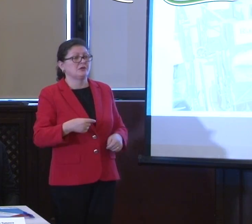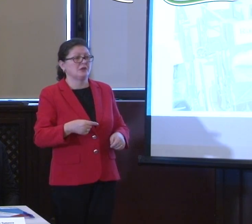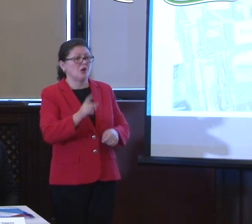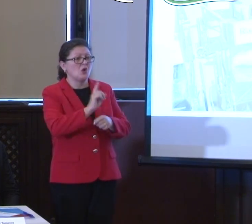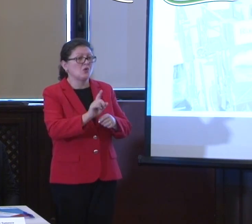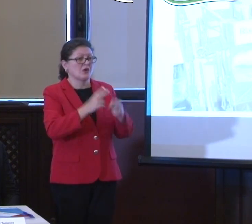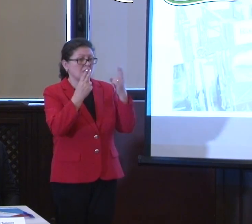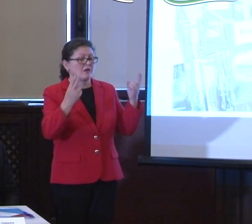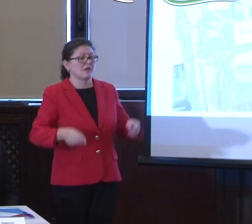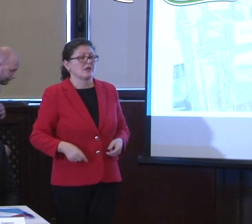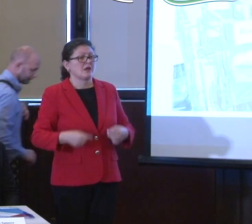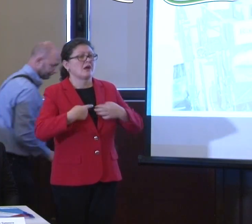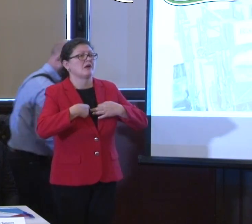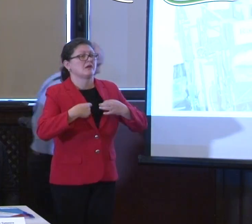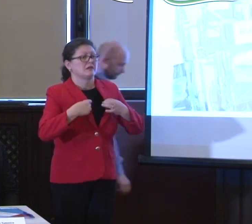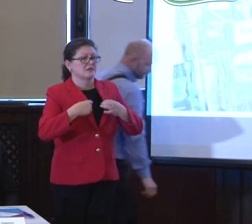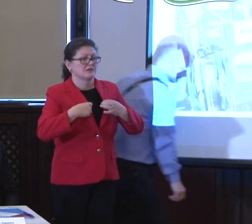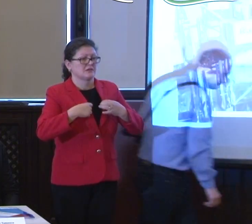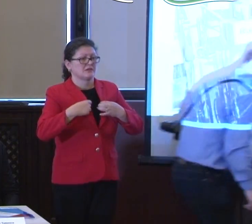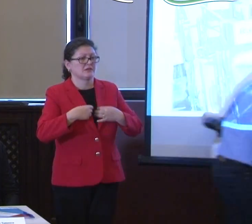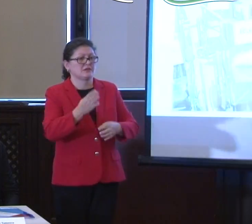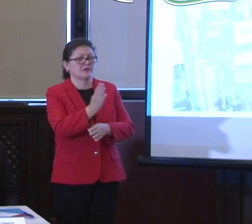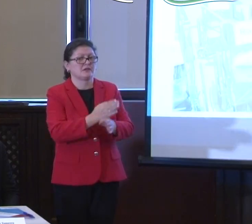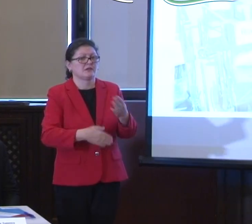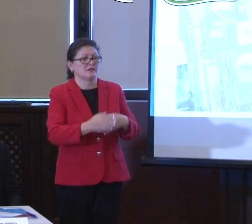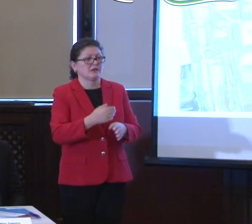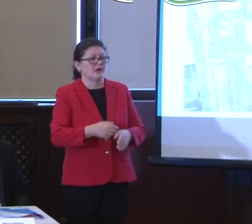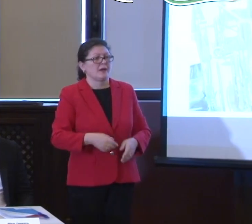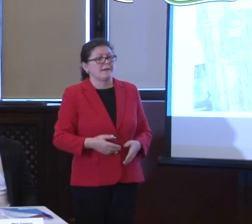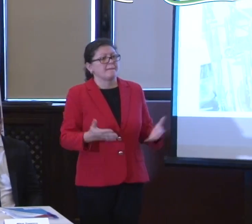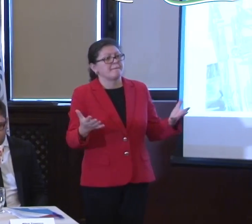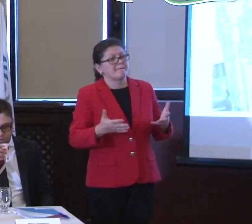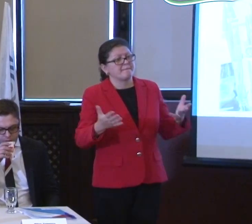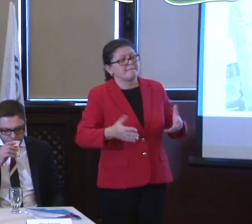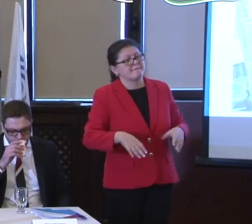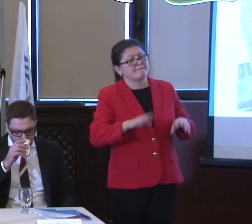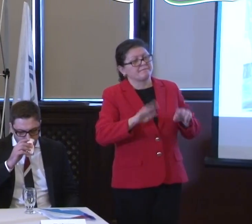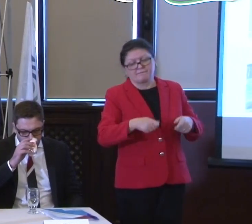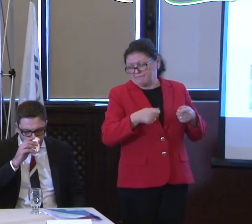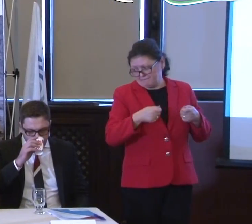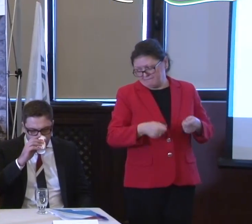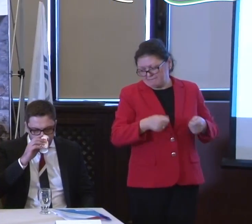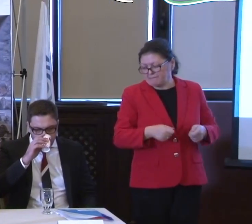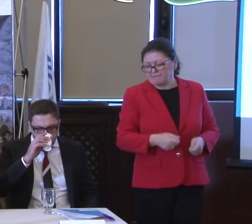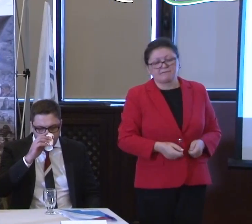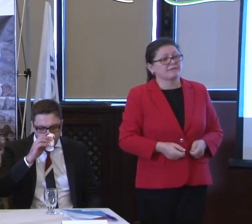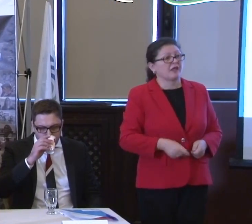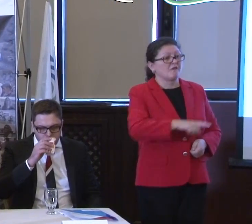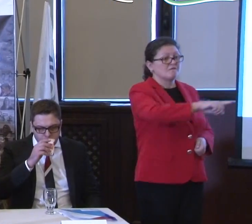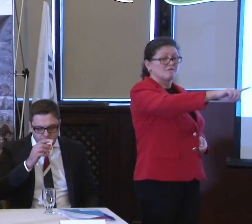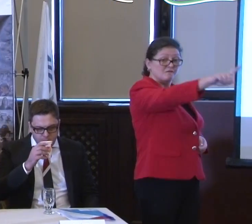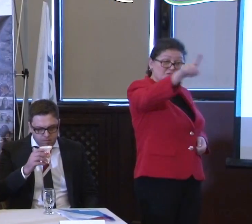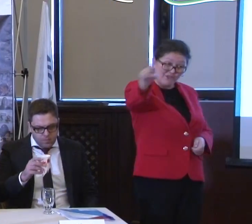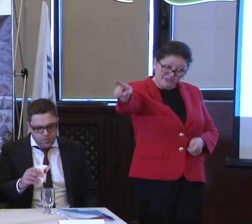vizabilitate pe care îl au membrii dumneavoastră. Sunteți un exemplu